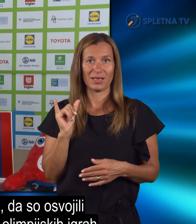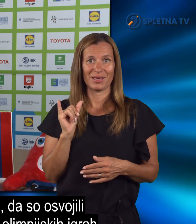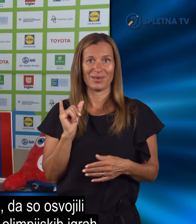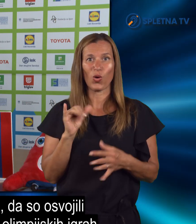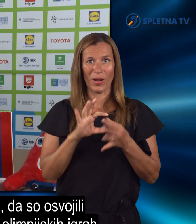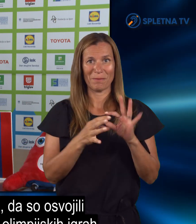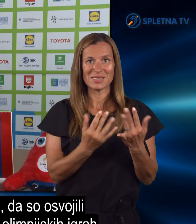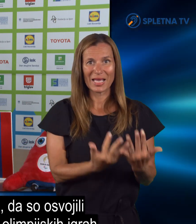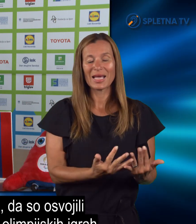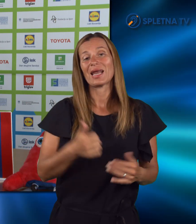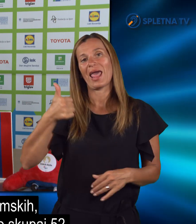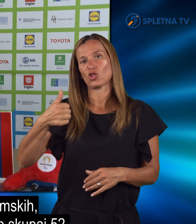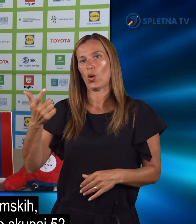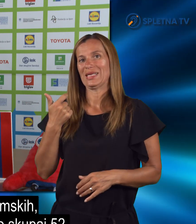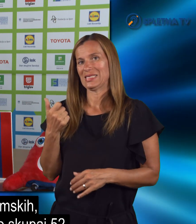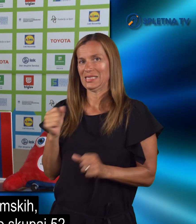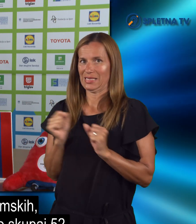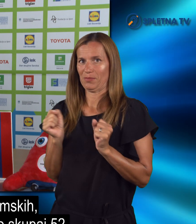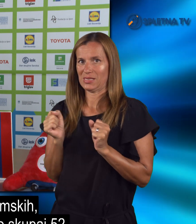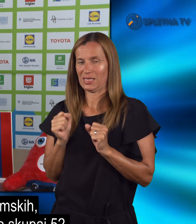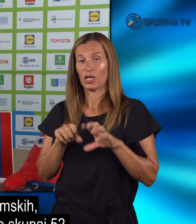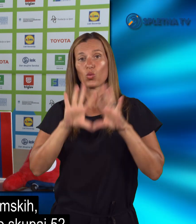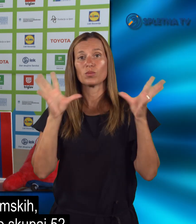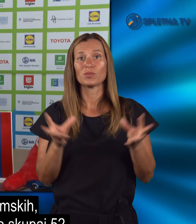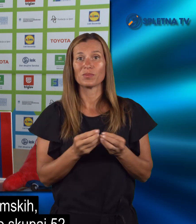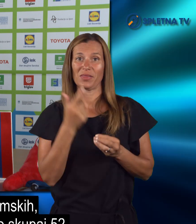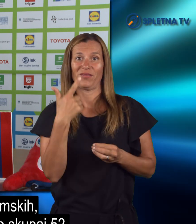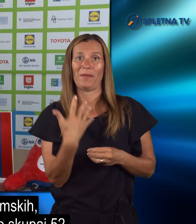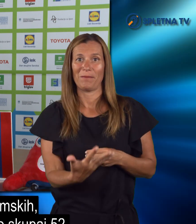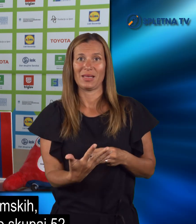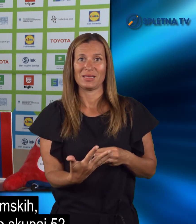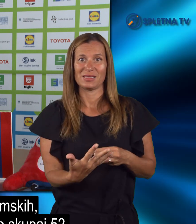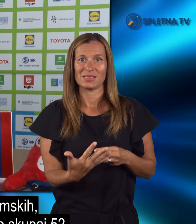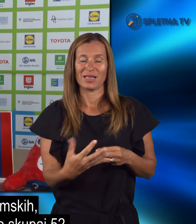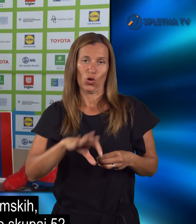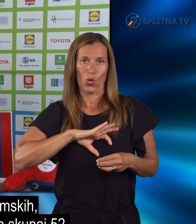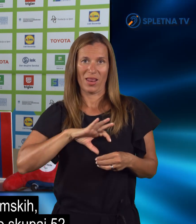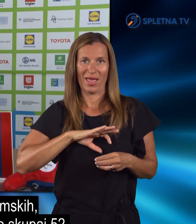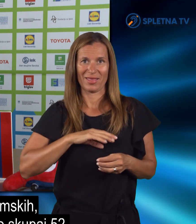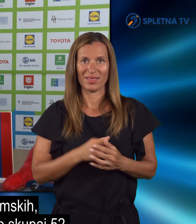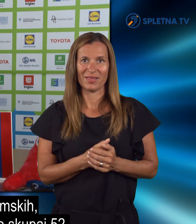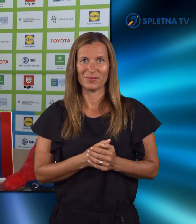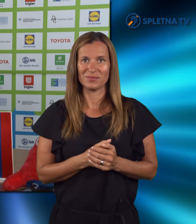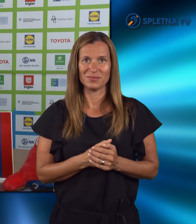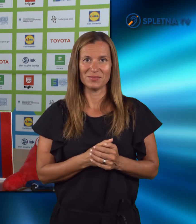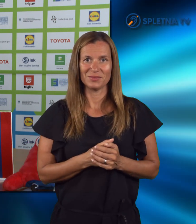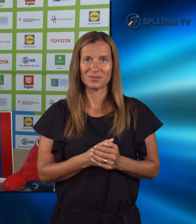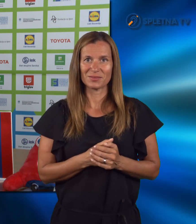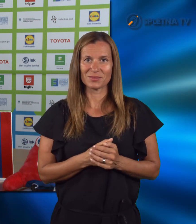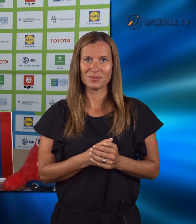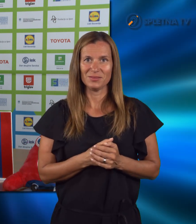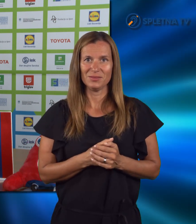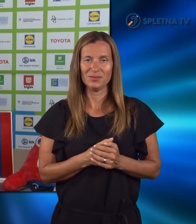poletnih olimpijskih igr in pa eno iz zimskih. Tako da skupaj šteje 52 kolajn.